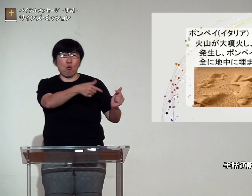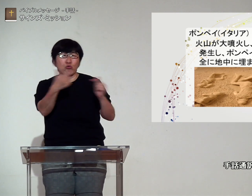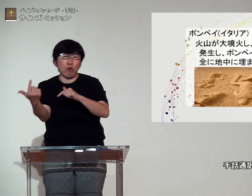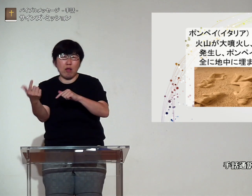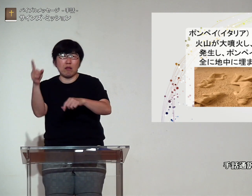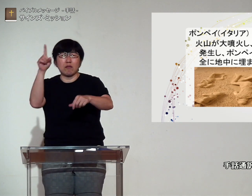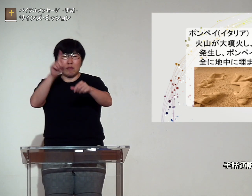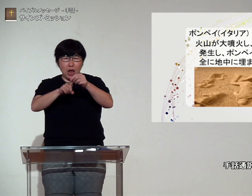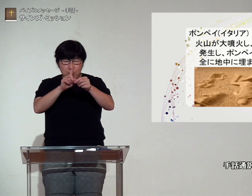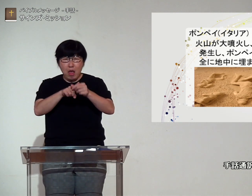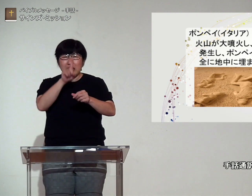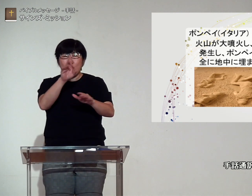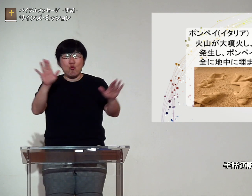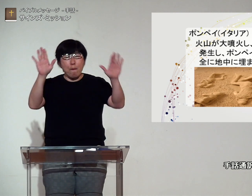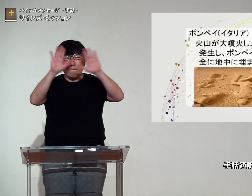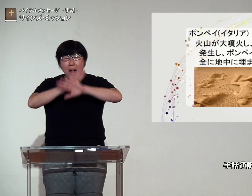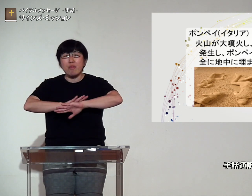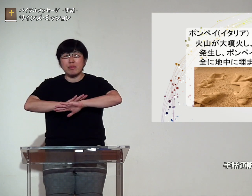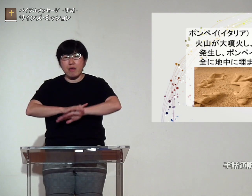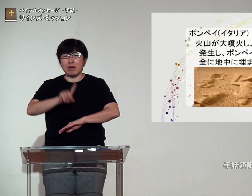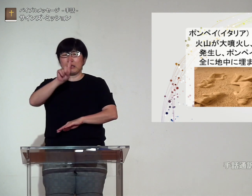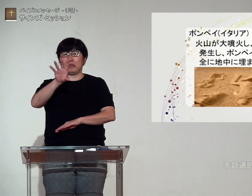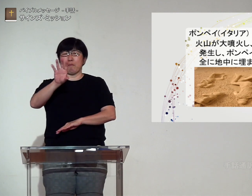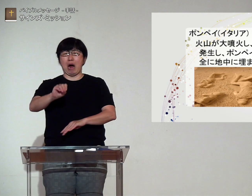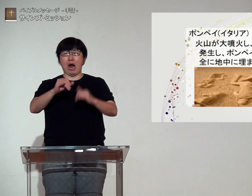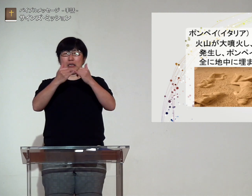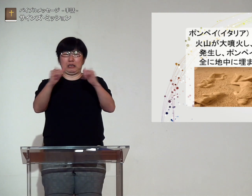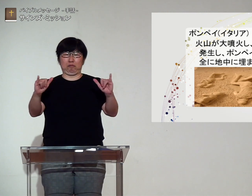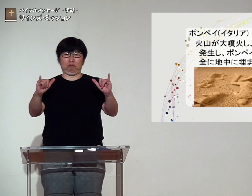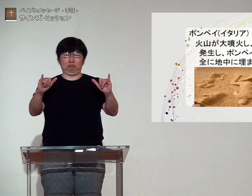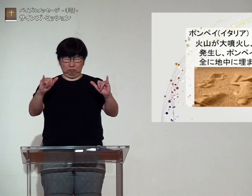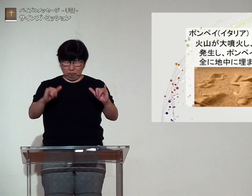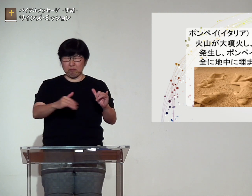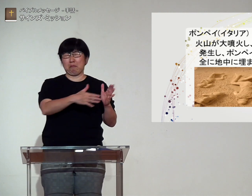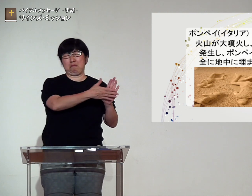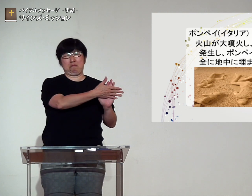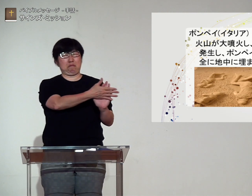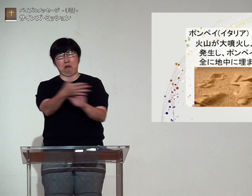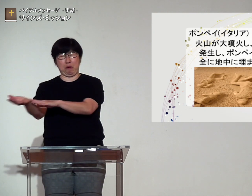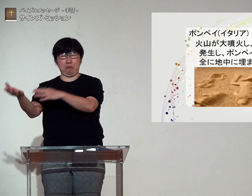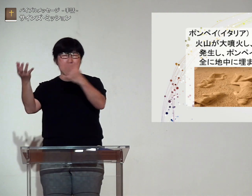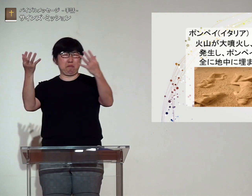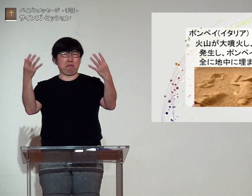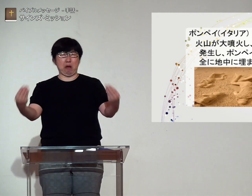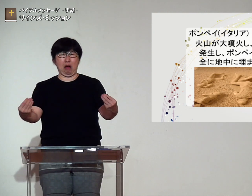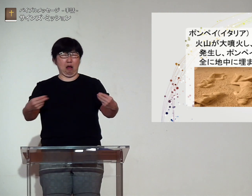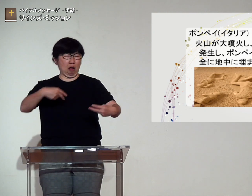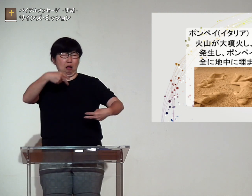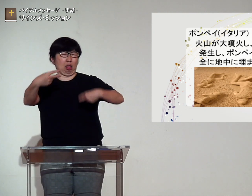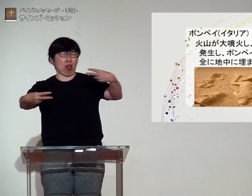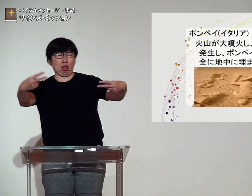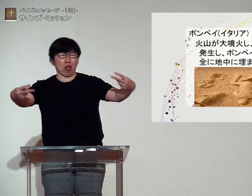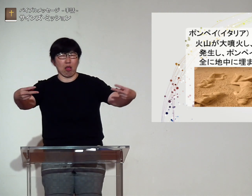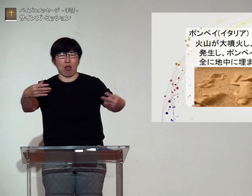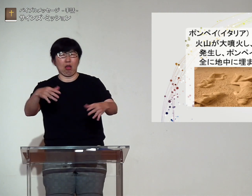逃げ遅れてしまい一夜のうちに14万人の人々が亡くなってしまいました